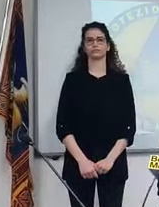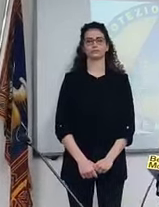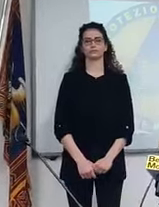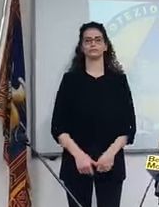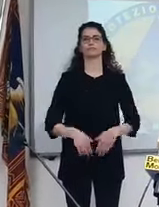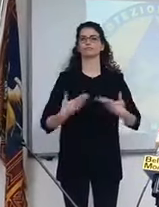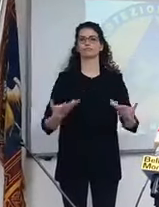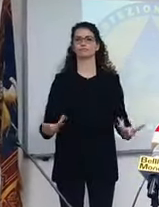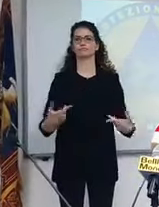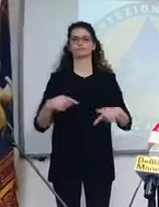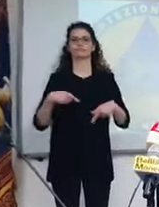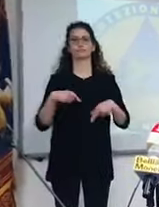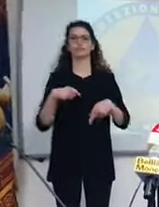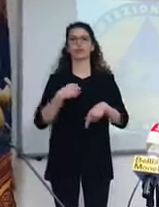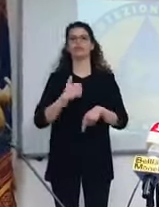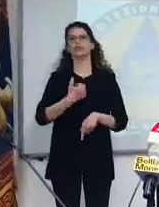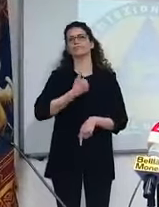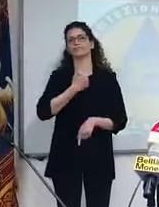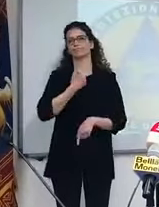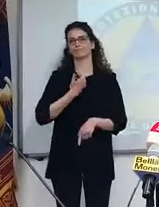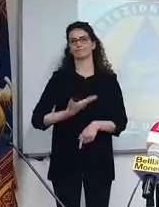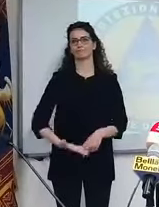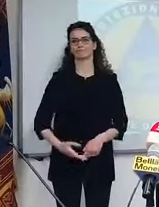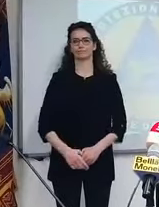Eccomi qua, oggi sono solo,